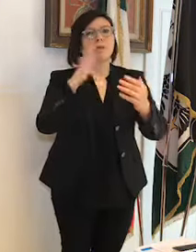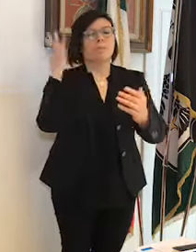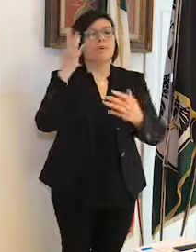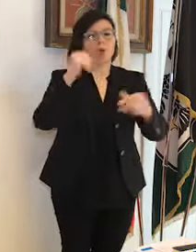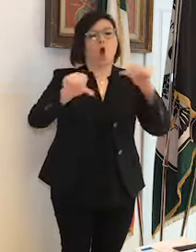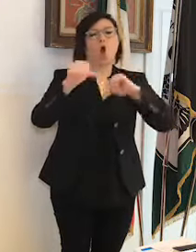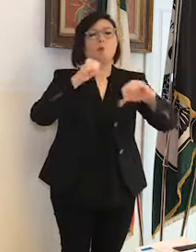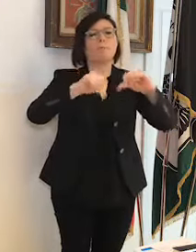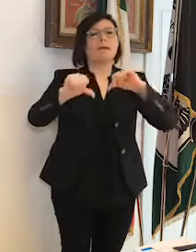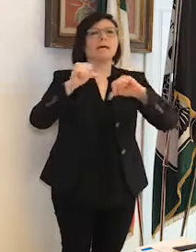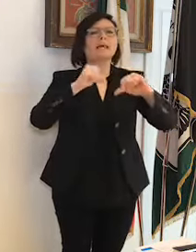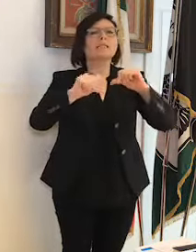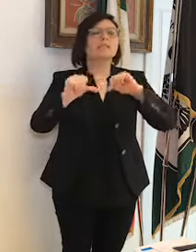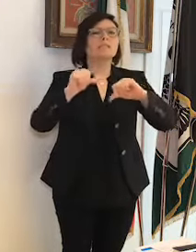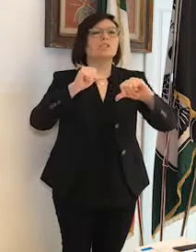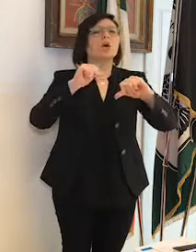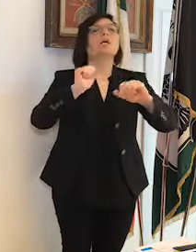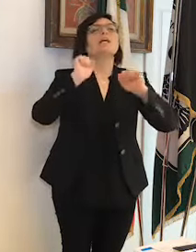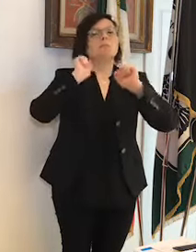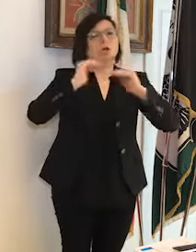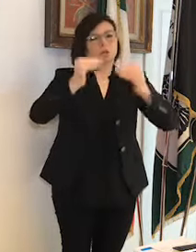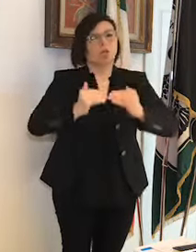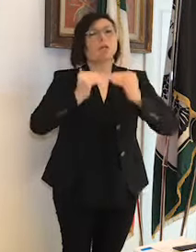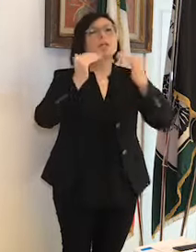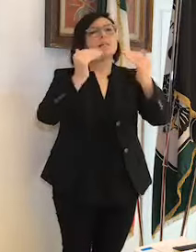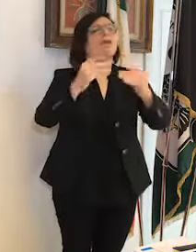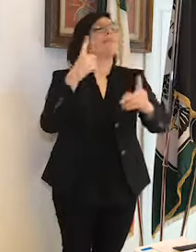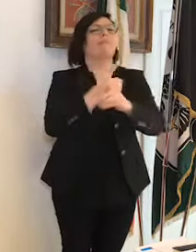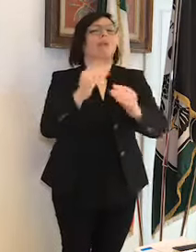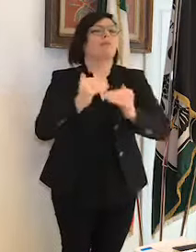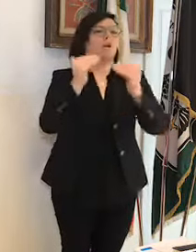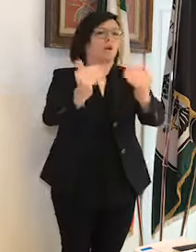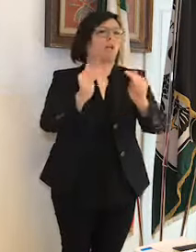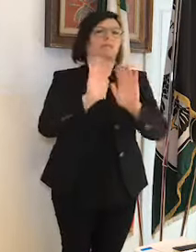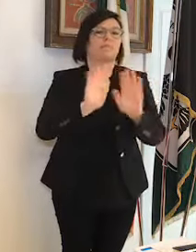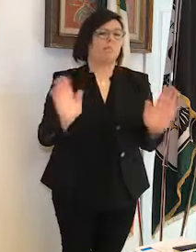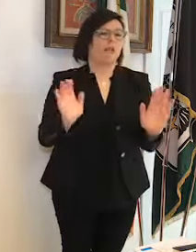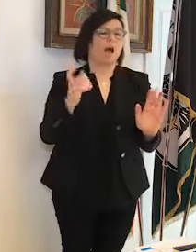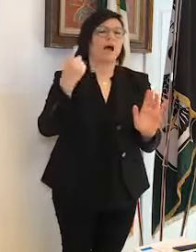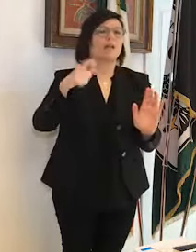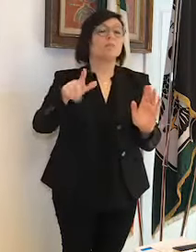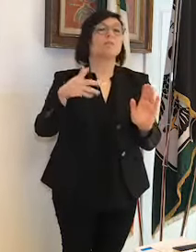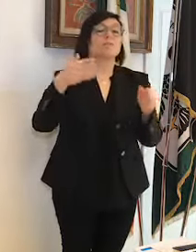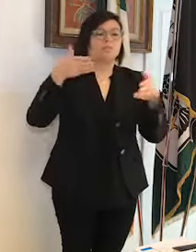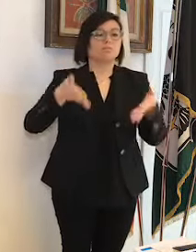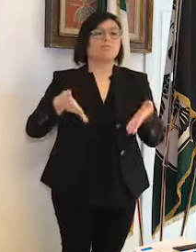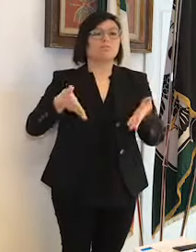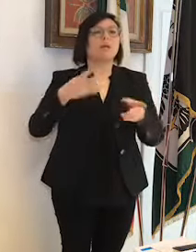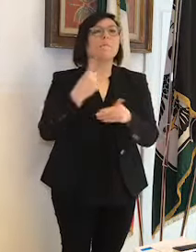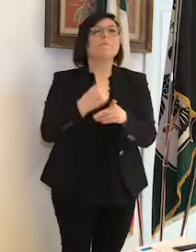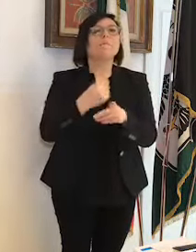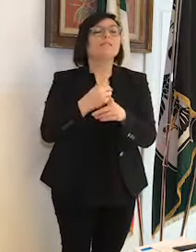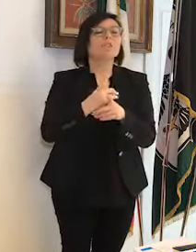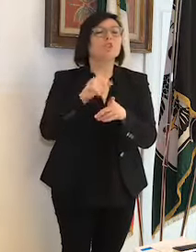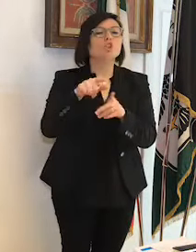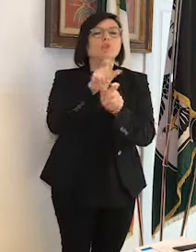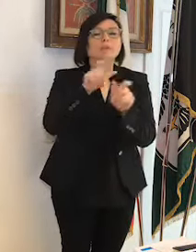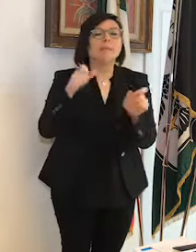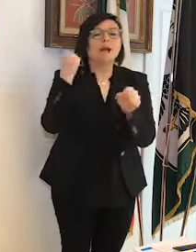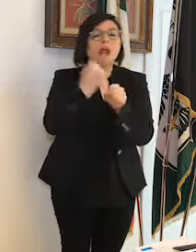chirurgiche che possono essere rimiate, devono essere rimiate, perché abbiamo bisogno di sanitari,